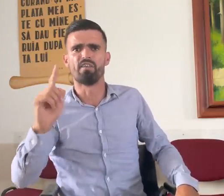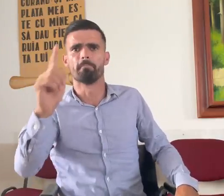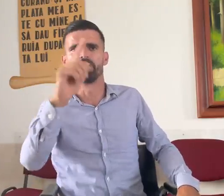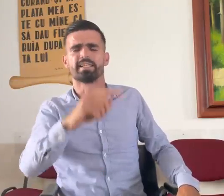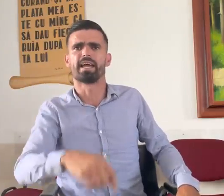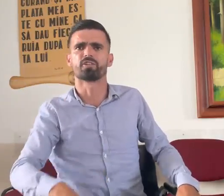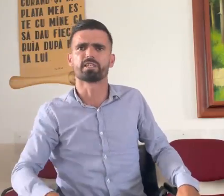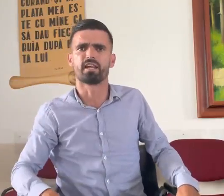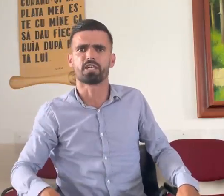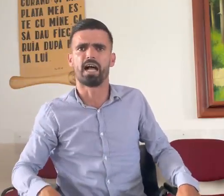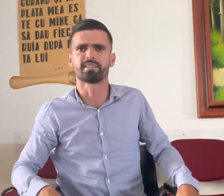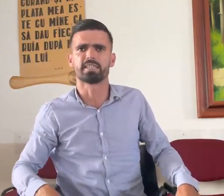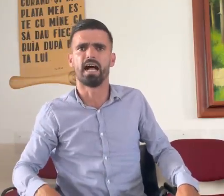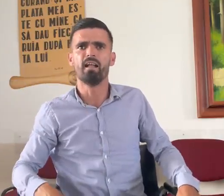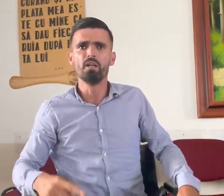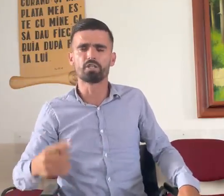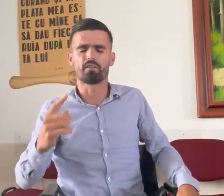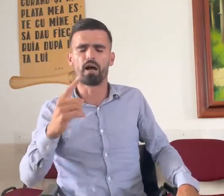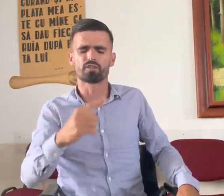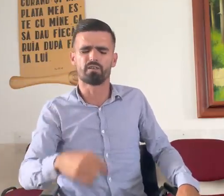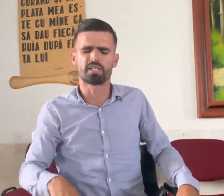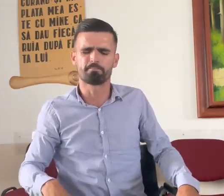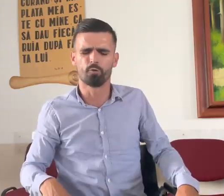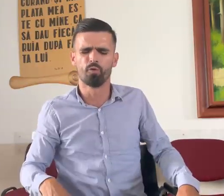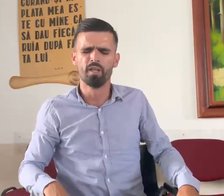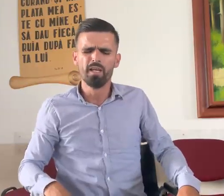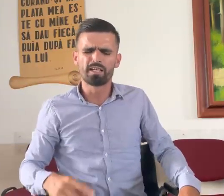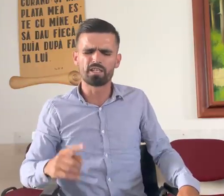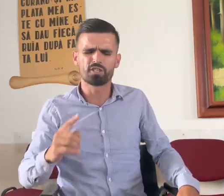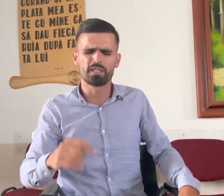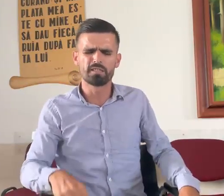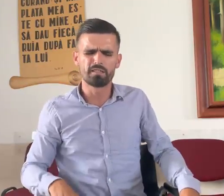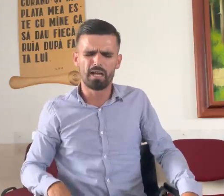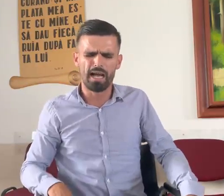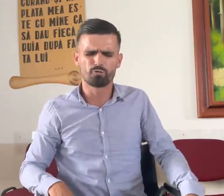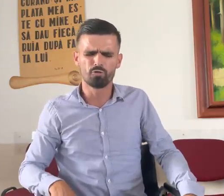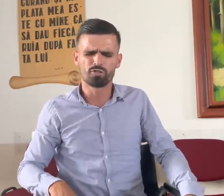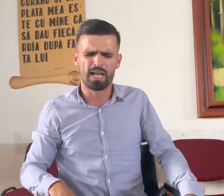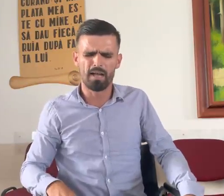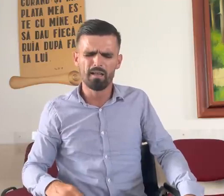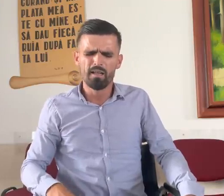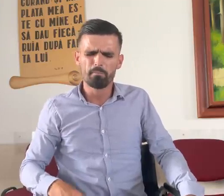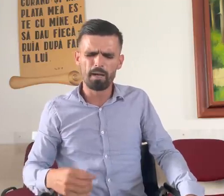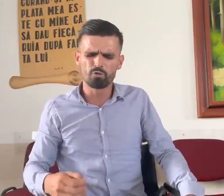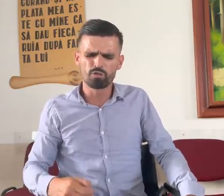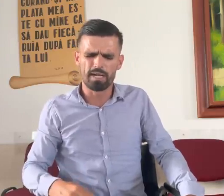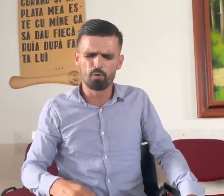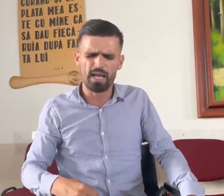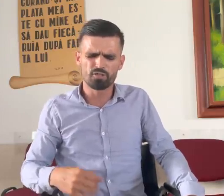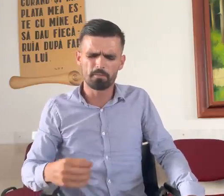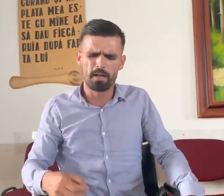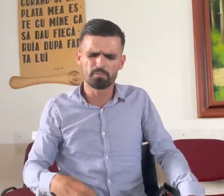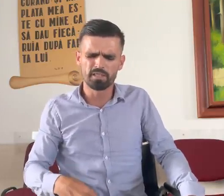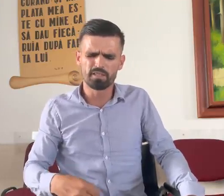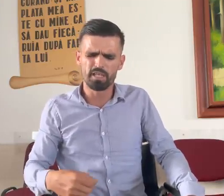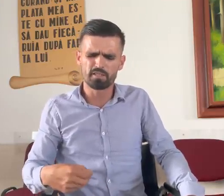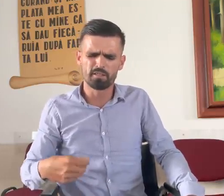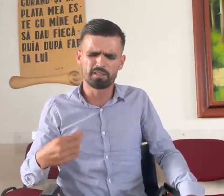avem nădejde aceasta și vreau să vă spun căci când atunci m-am cutremurat și m-am gândit în